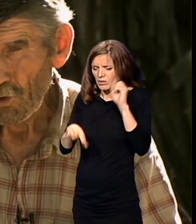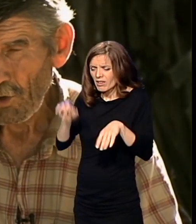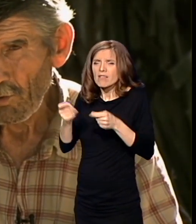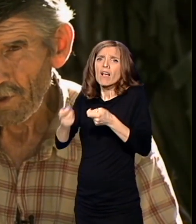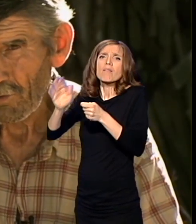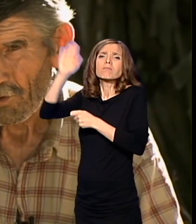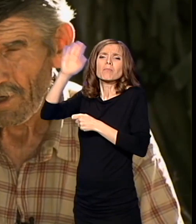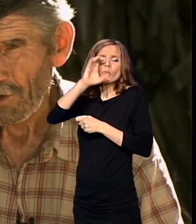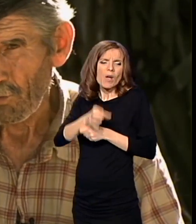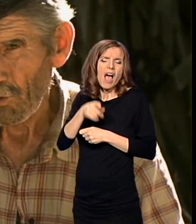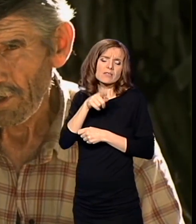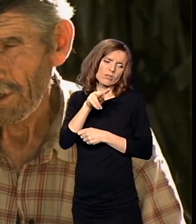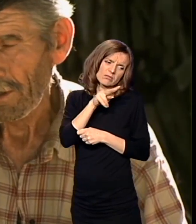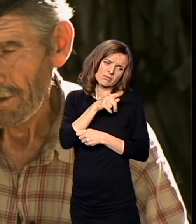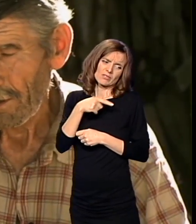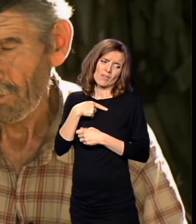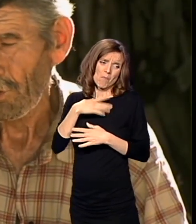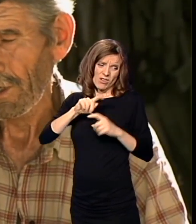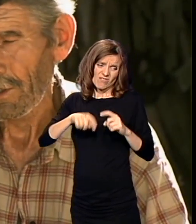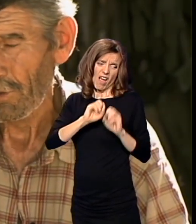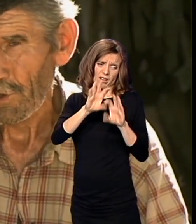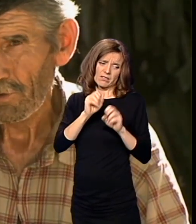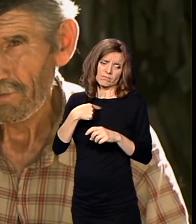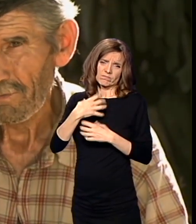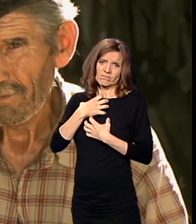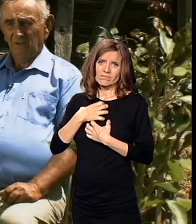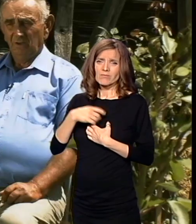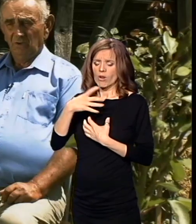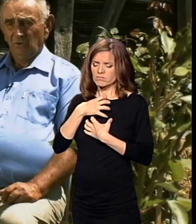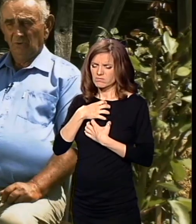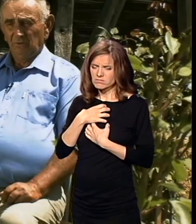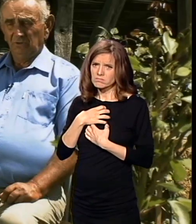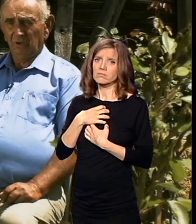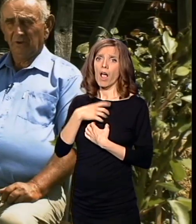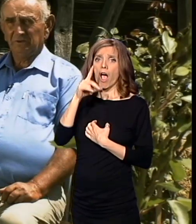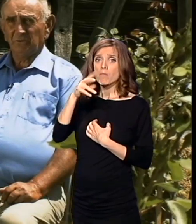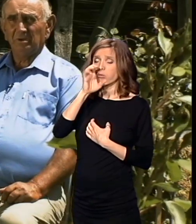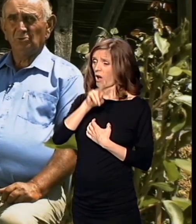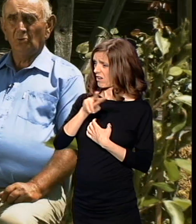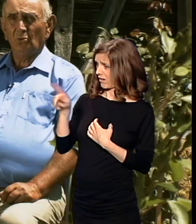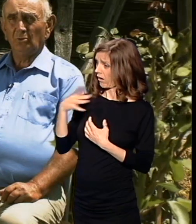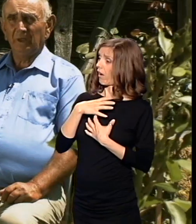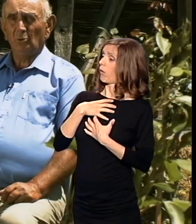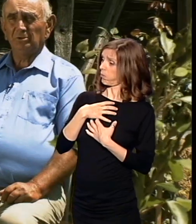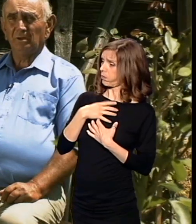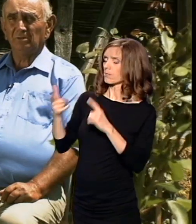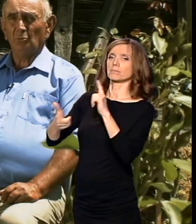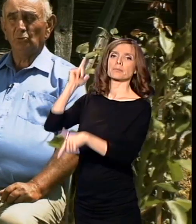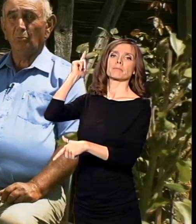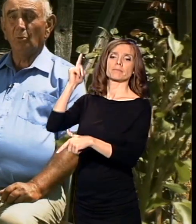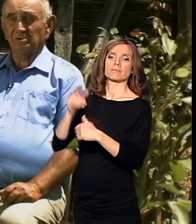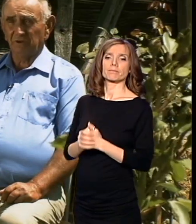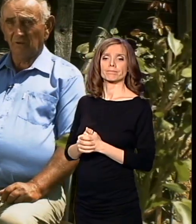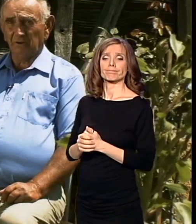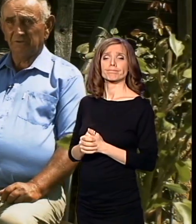U tom momentu se okrenuo Bugarin i ubio ga na licno mesto. Terani sve do Negotina,